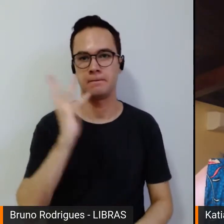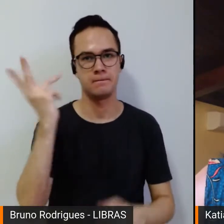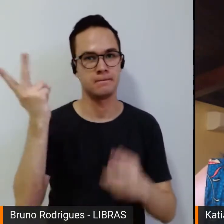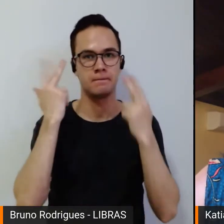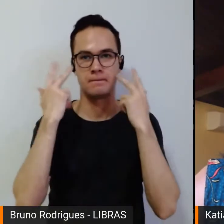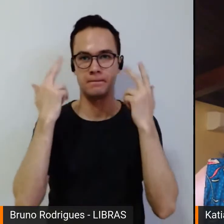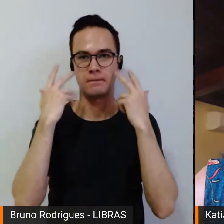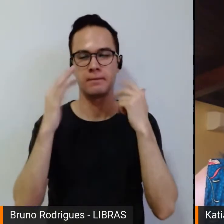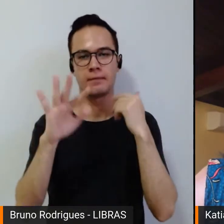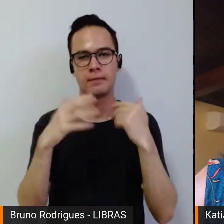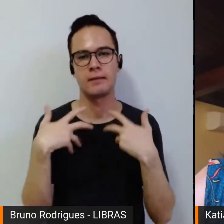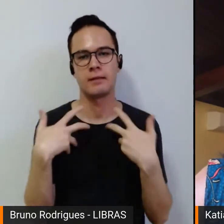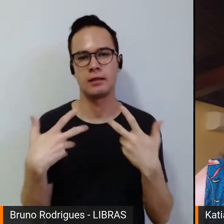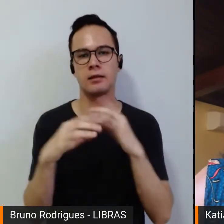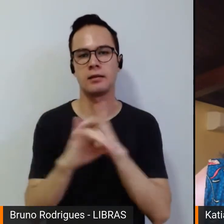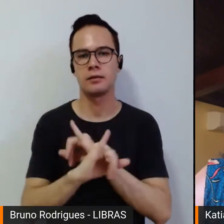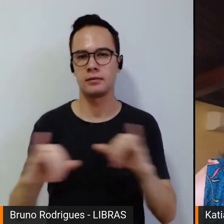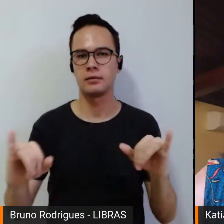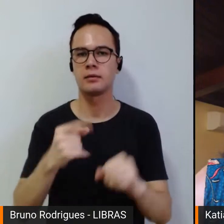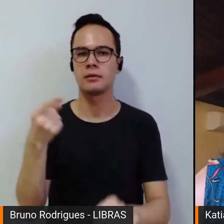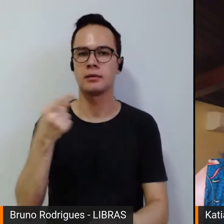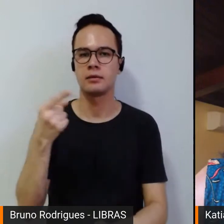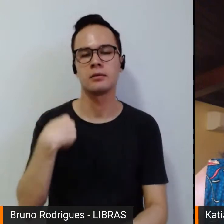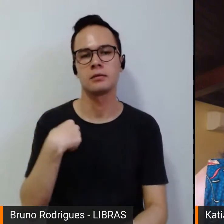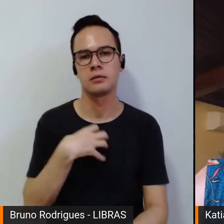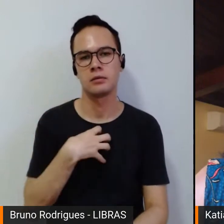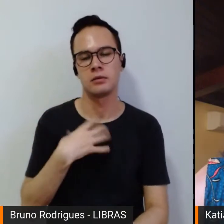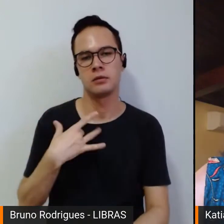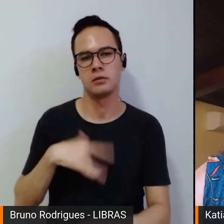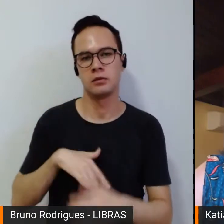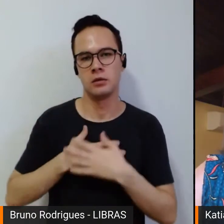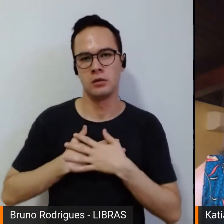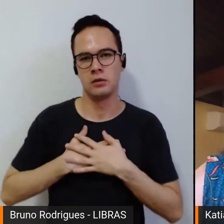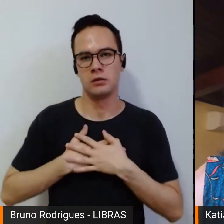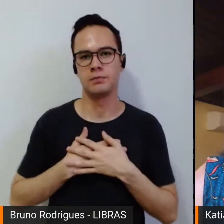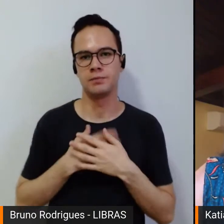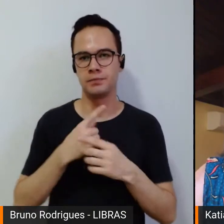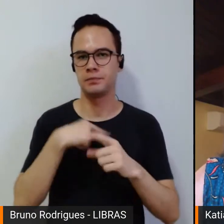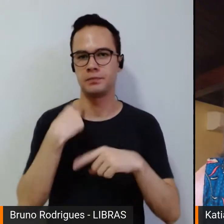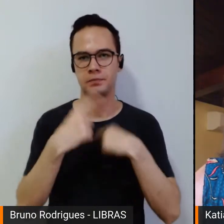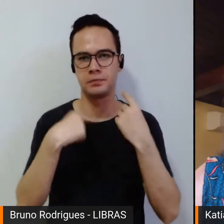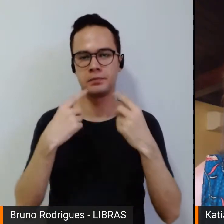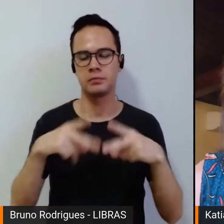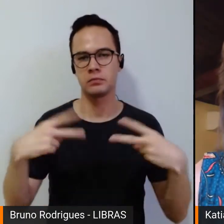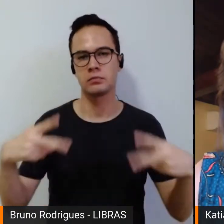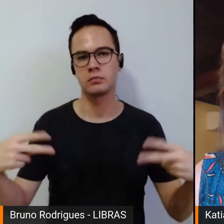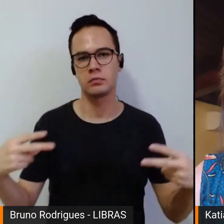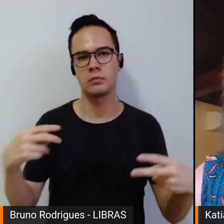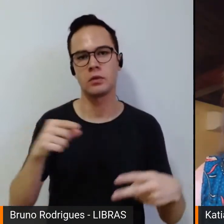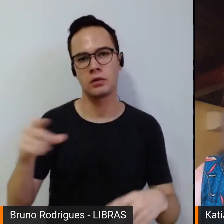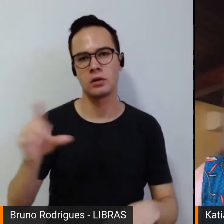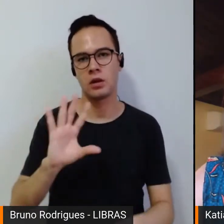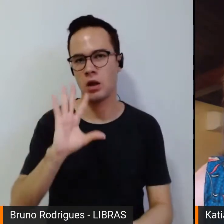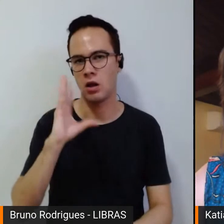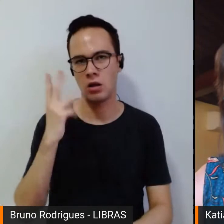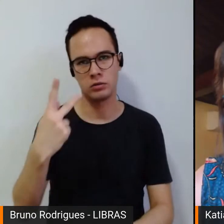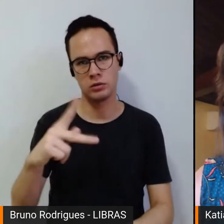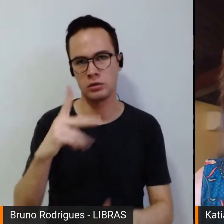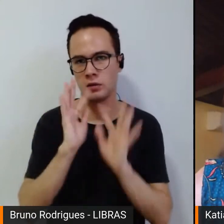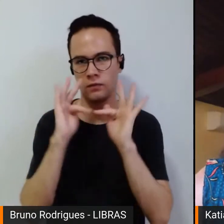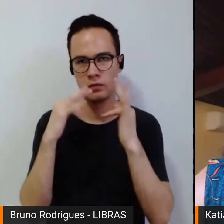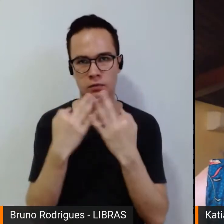mas eu queria deixar aqui, antes de mais nada, os meus sentimentos para todas as pessoas que tiveram entes